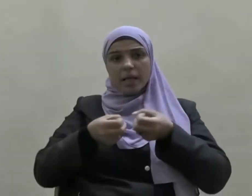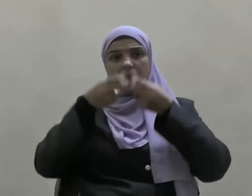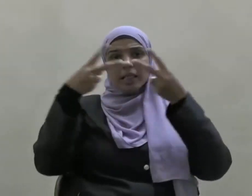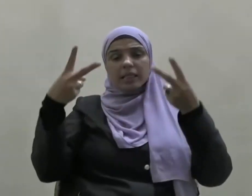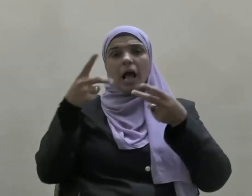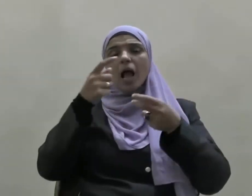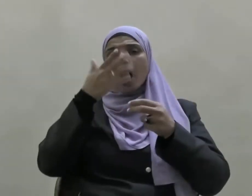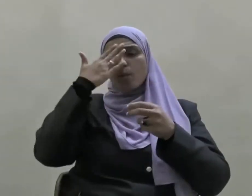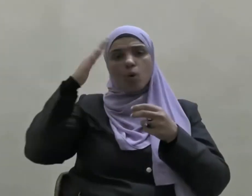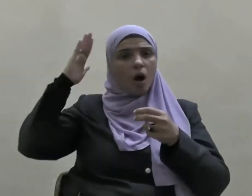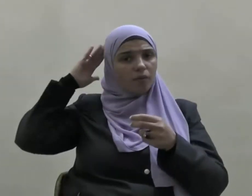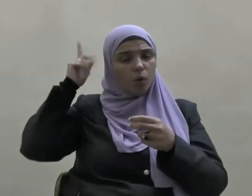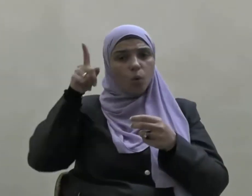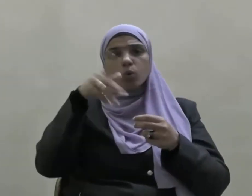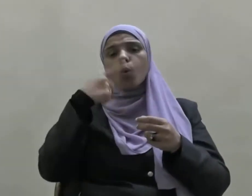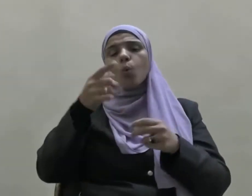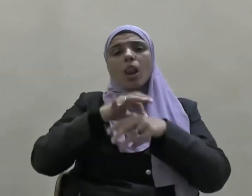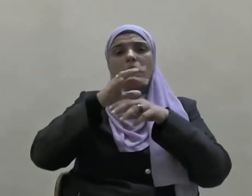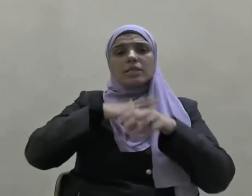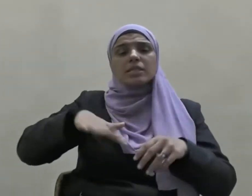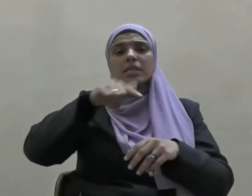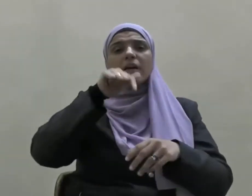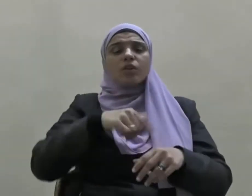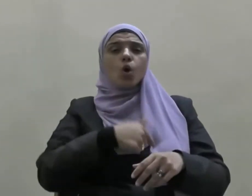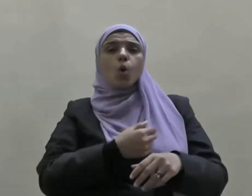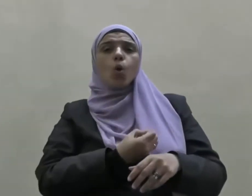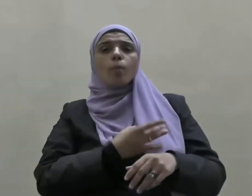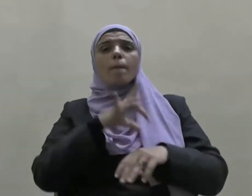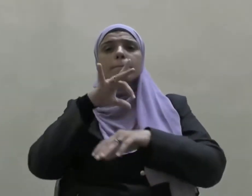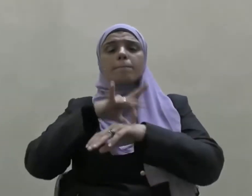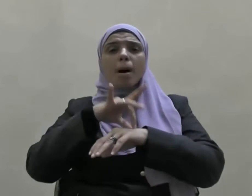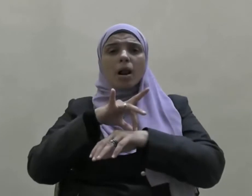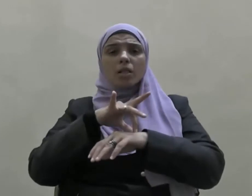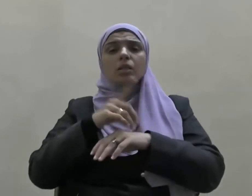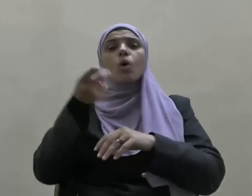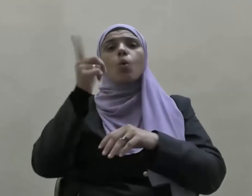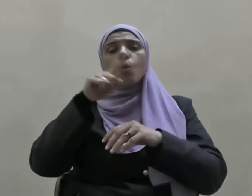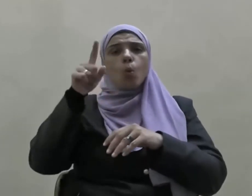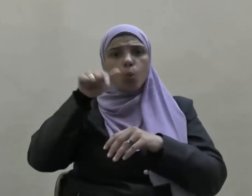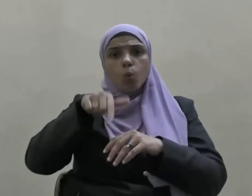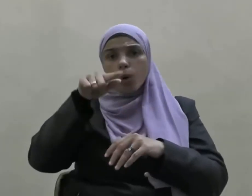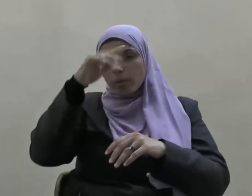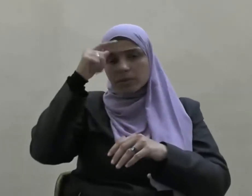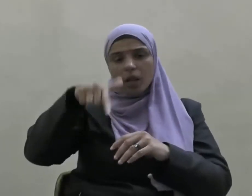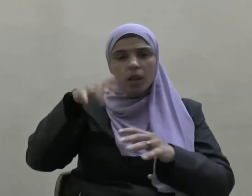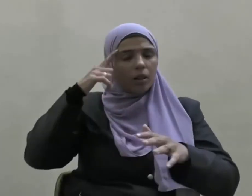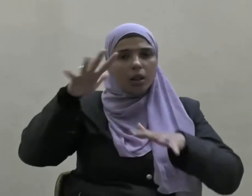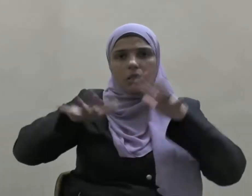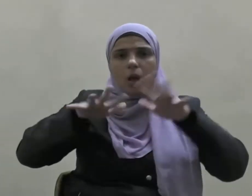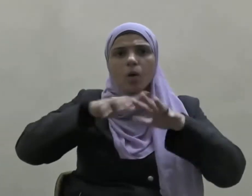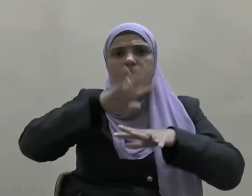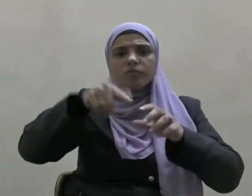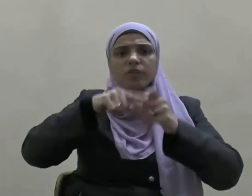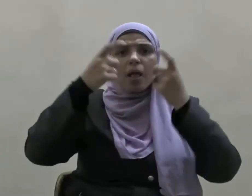ينتهي المنافقون والذين في قلوبهم مرض والمرجفون في المدينة